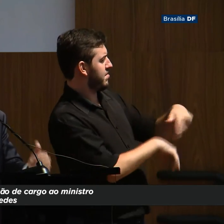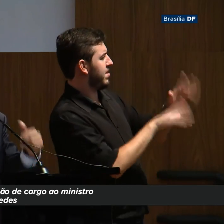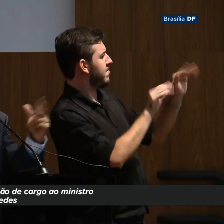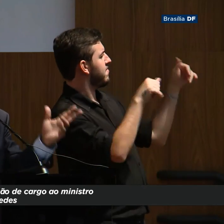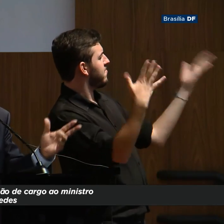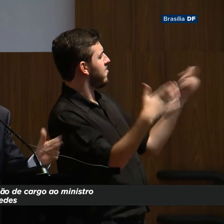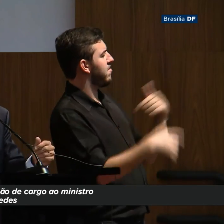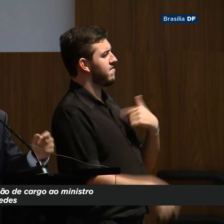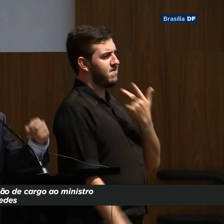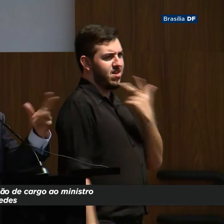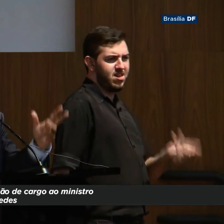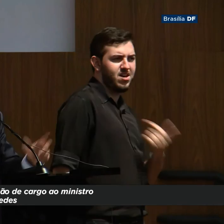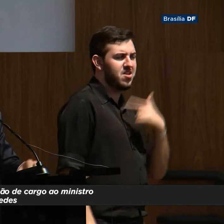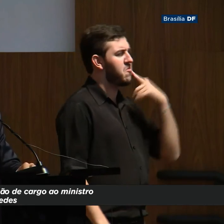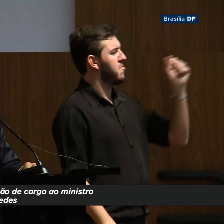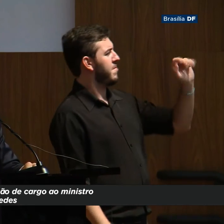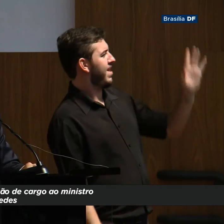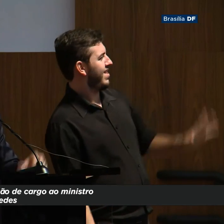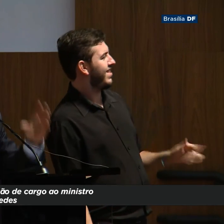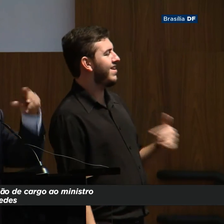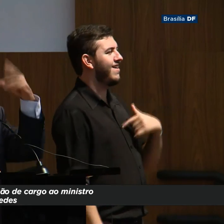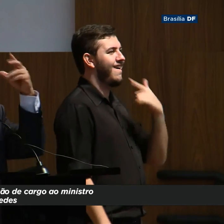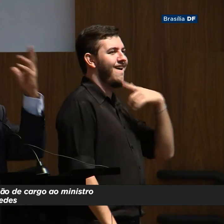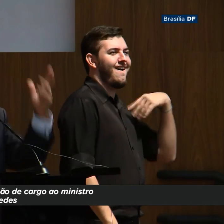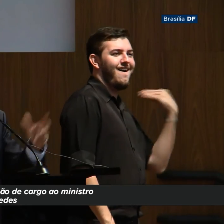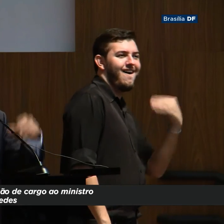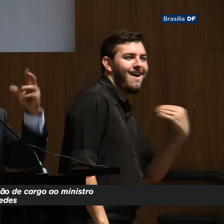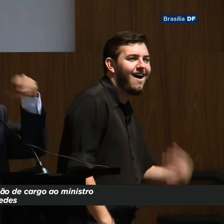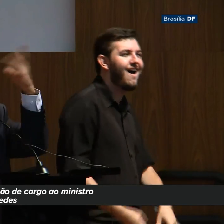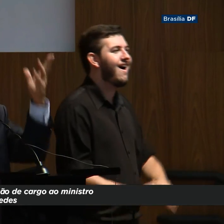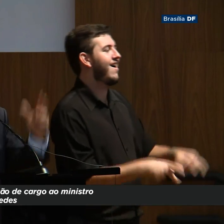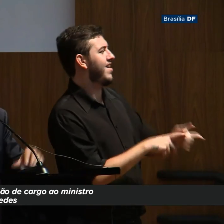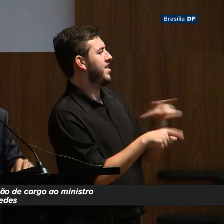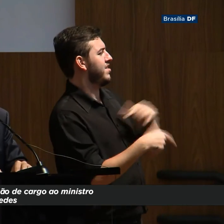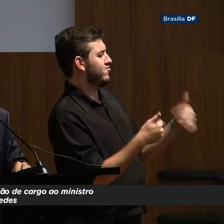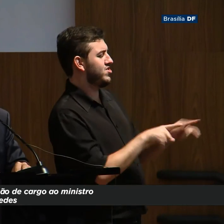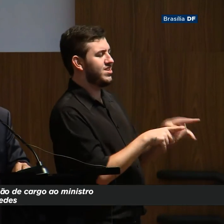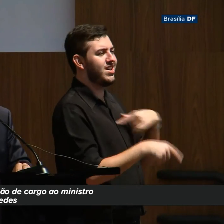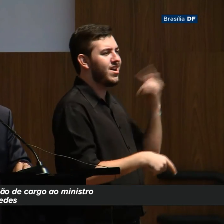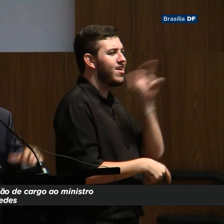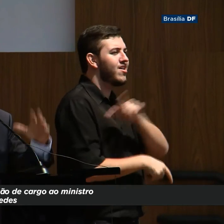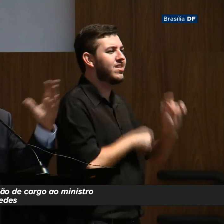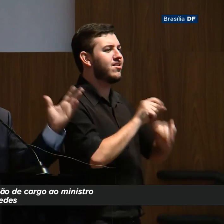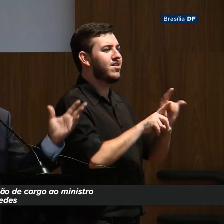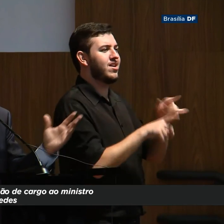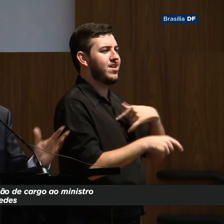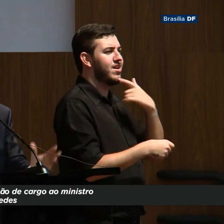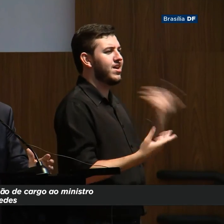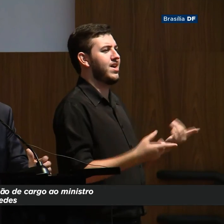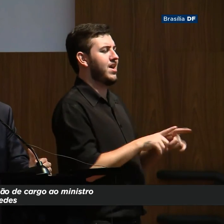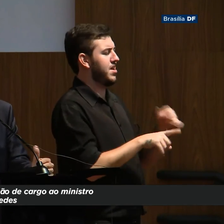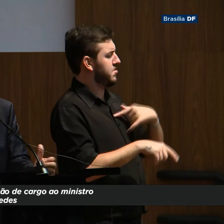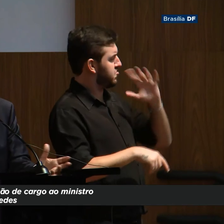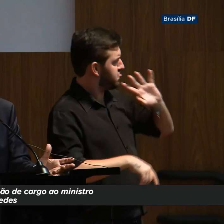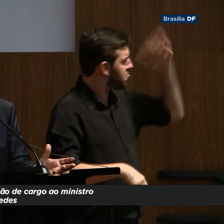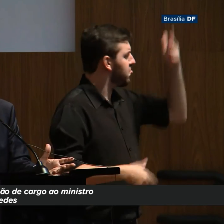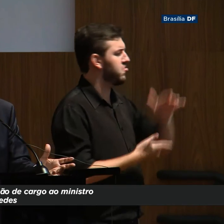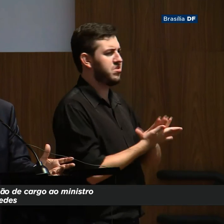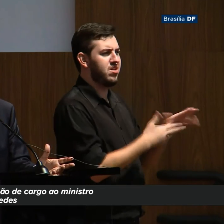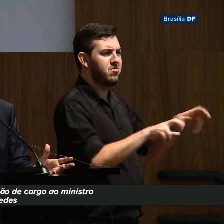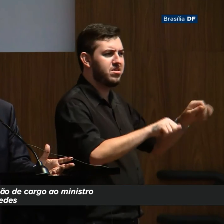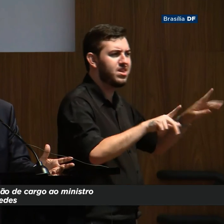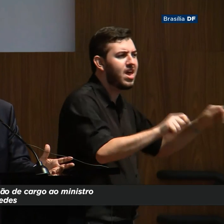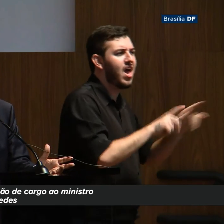dramática, que era terrível, que não tinha recuperação, ou ganhava o candidato da Faria Lima, ou não tinha solução, o que absolutamente